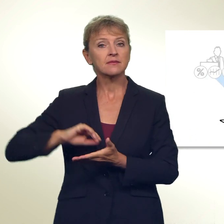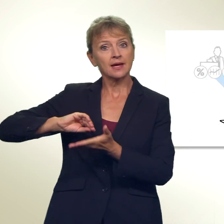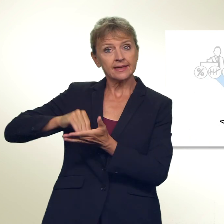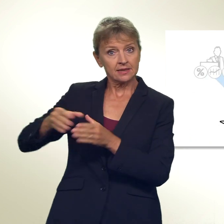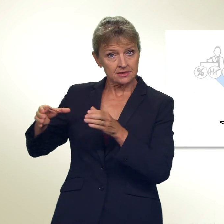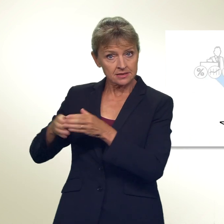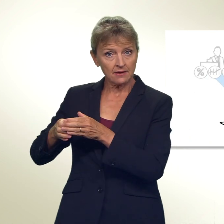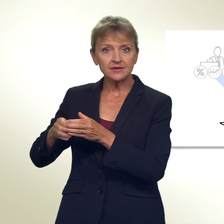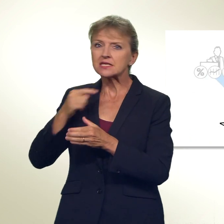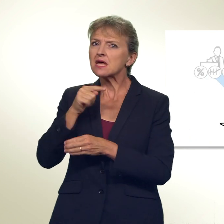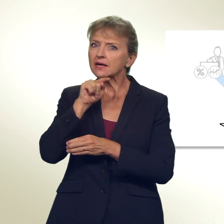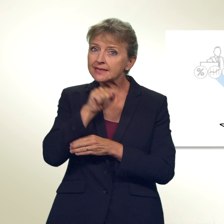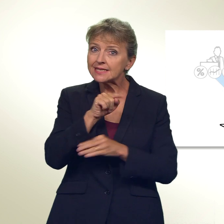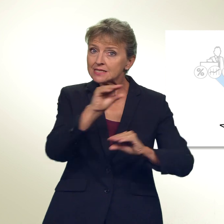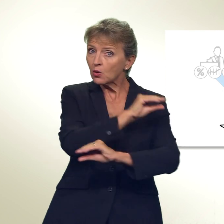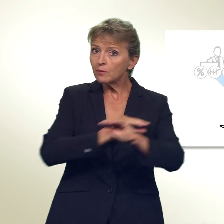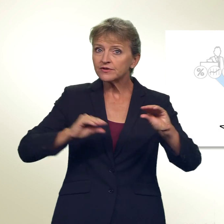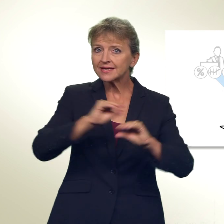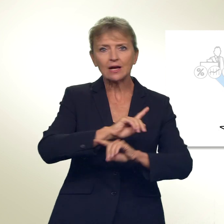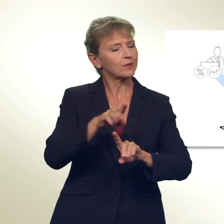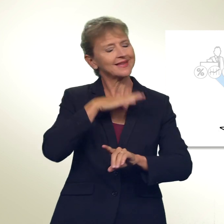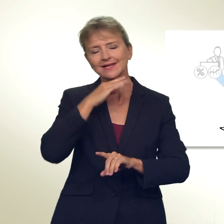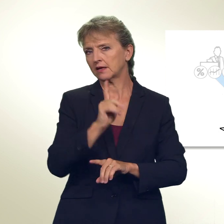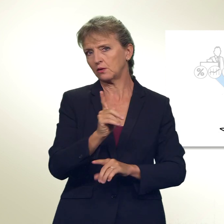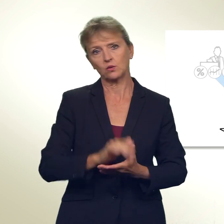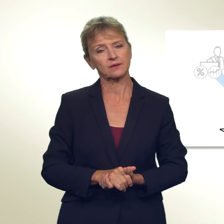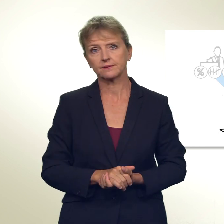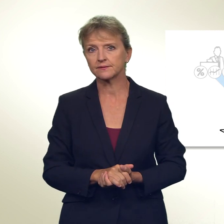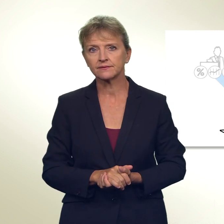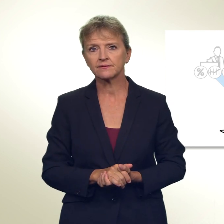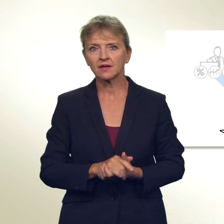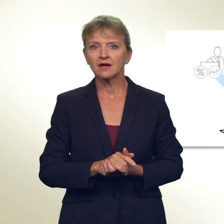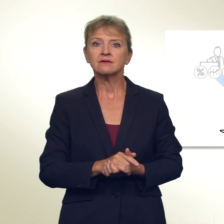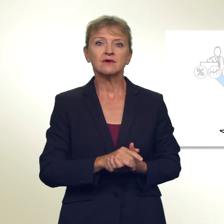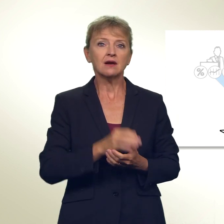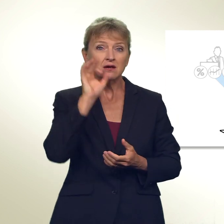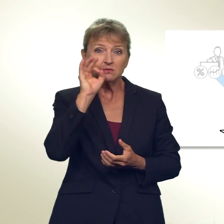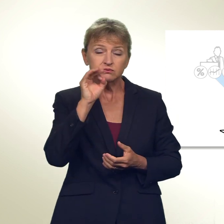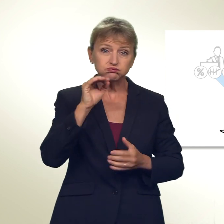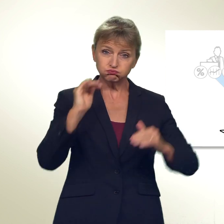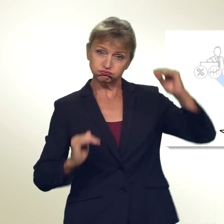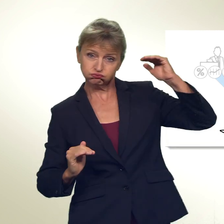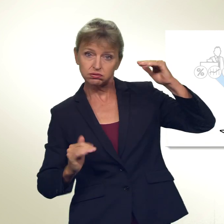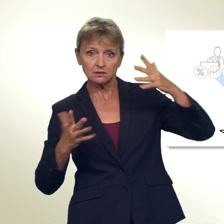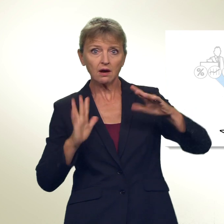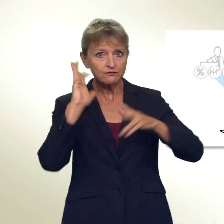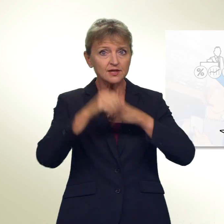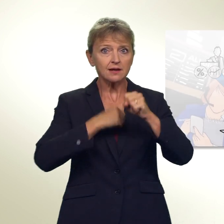Initianten geht die bestehende Umverteilung jedoch nicht weit genug. Die Vermögensungleichheit nehme seit Jahren zu. Grund